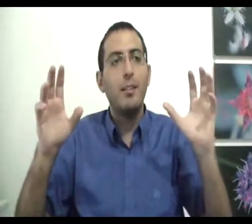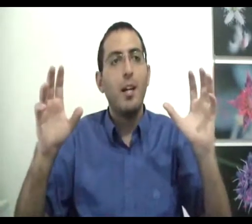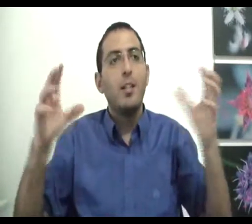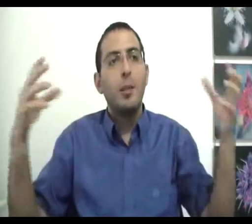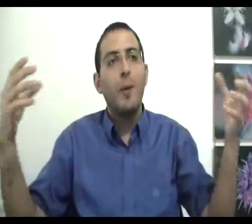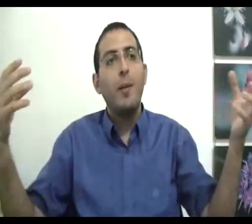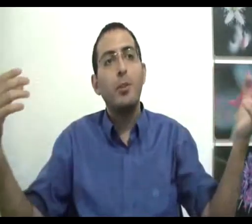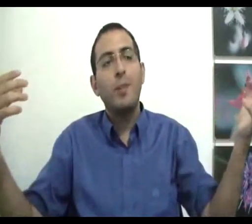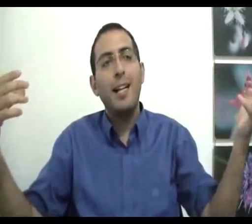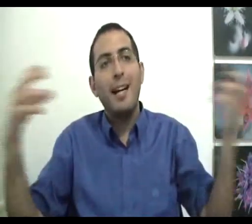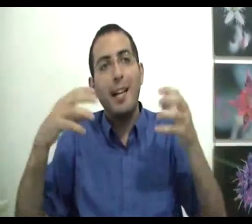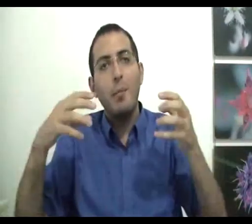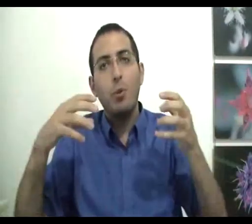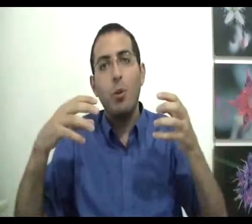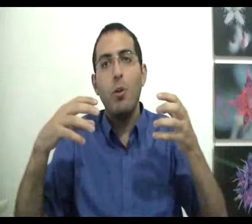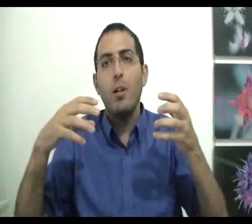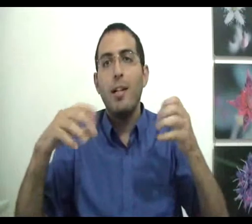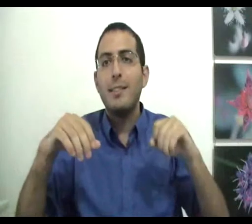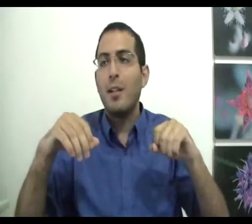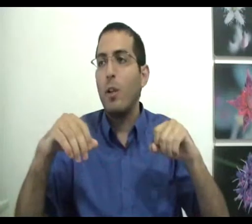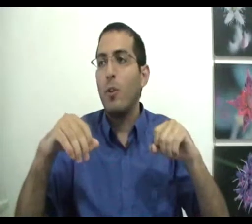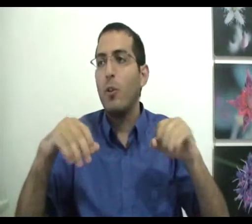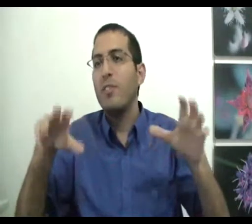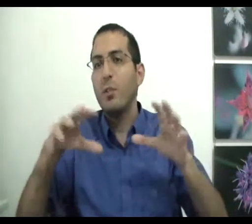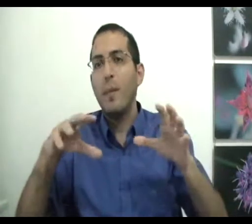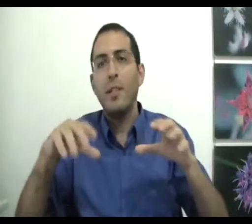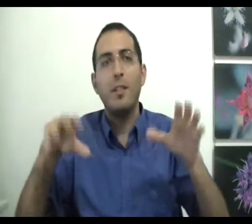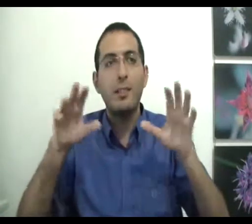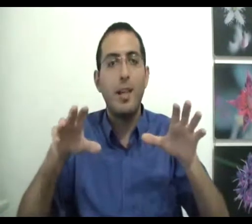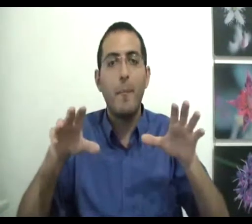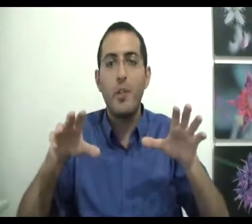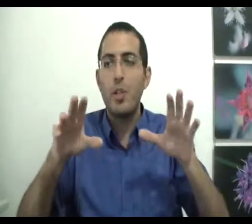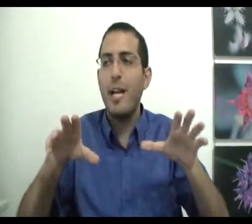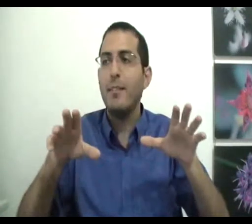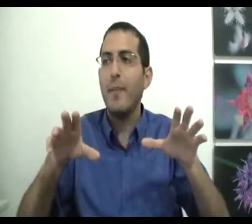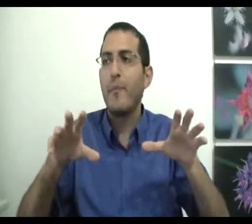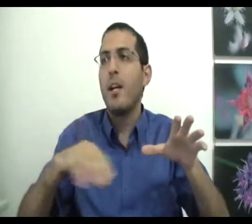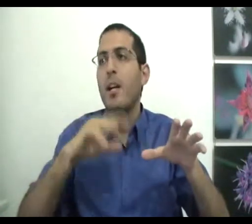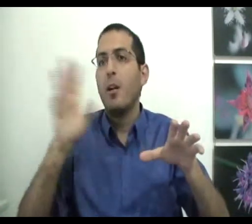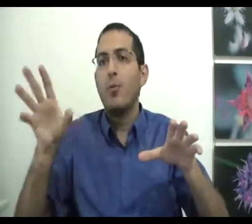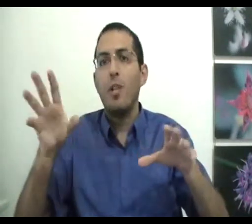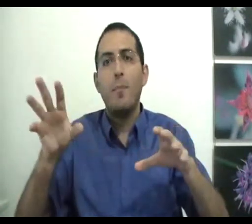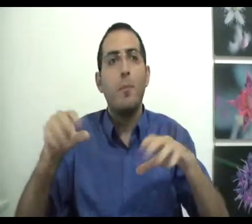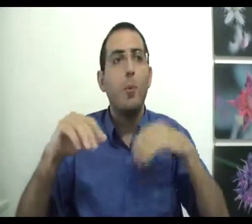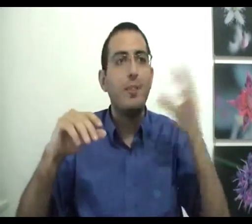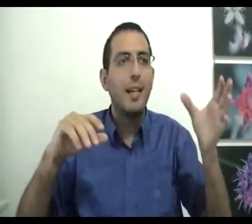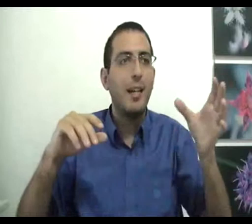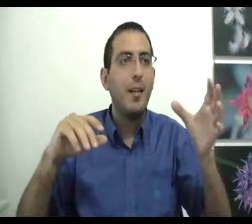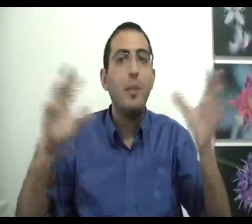שבה הוא יהיה מסוגל להכיל בתוכו את סך כל הכוחות וזאת האמת ונסכם השאלה הייתה חושים מול שכל מי